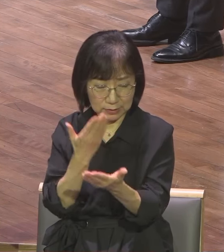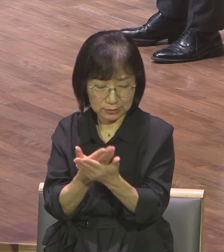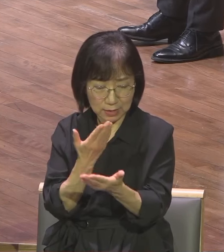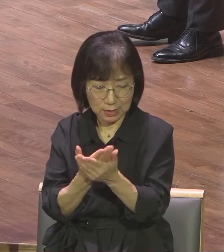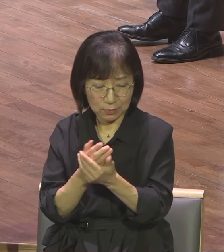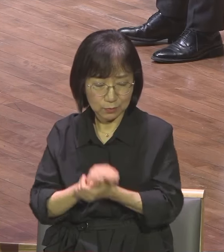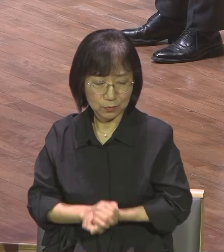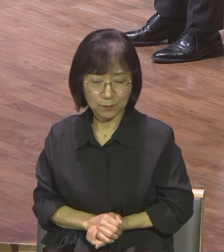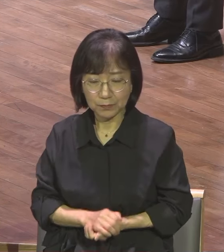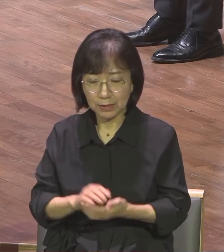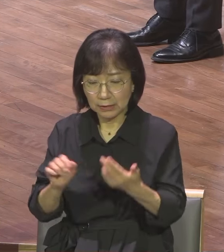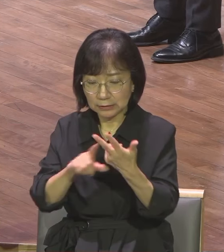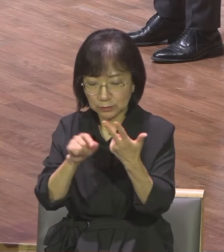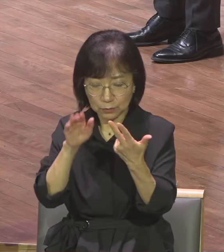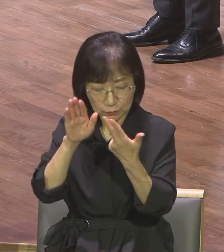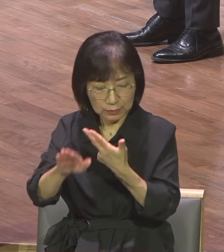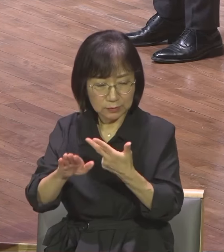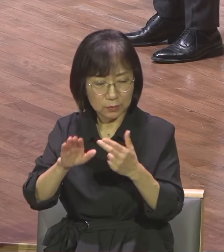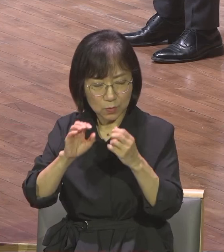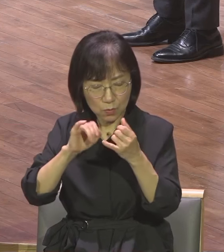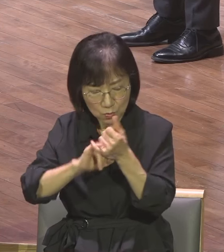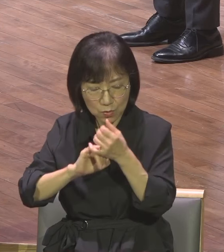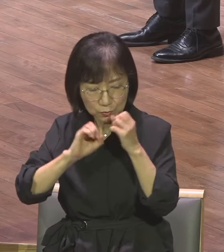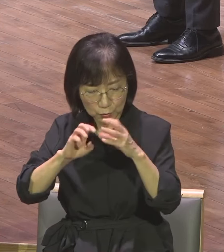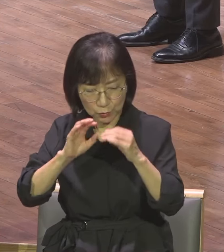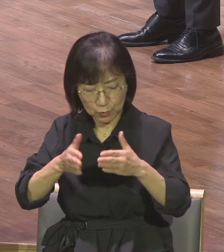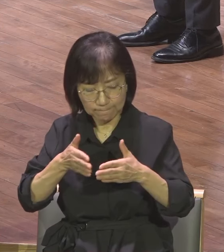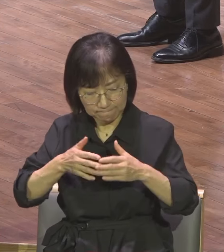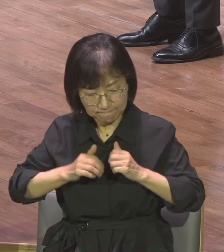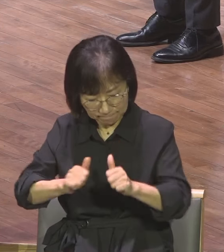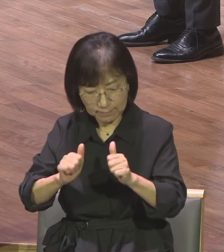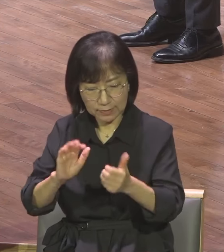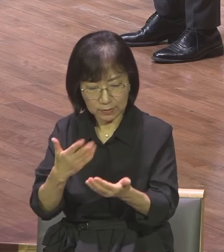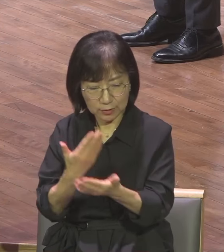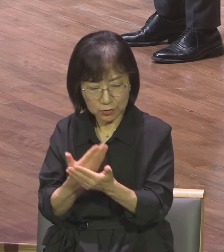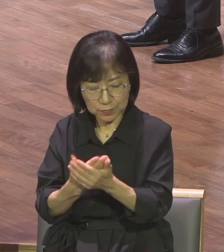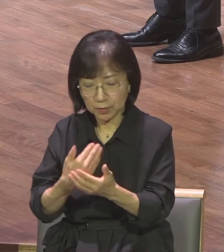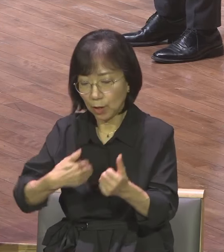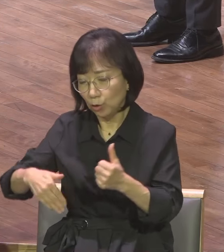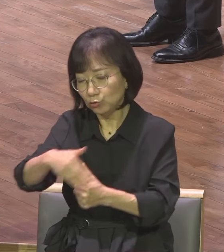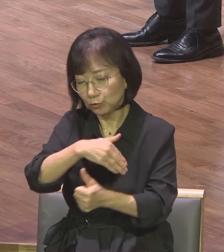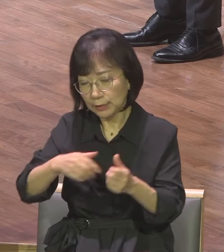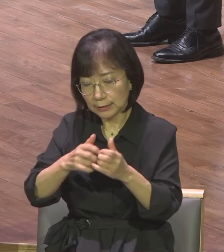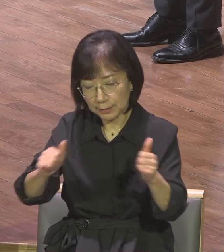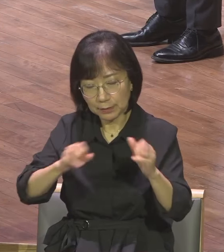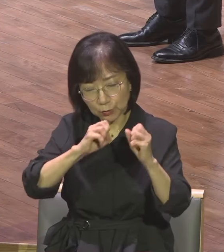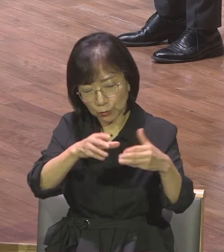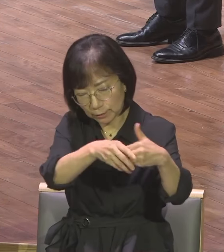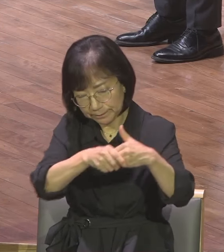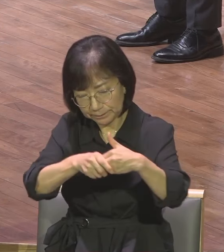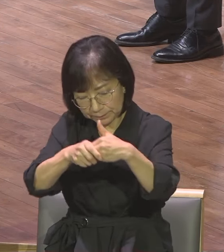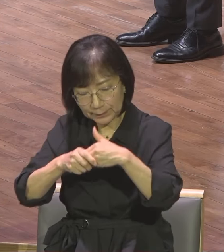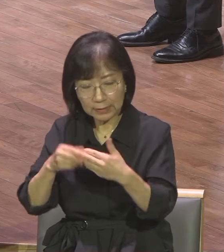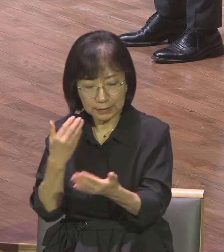전도하게 하여 주옵소서 정말로 내 주위에 있는 많은 사람들을 전도하게 하여 주옵소서 왜 자신이 없습니까?